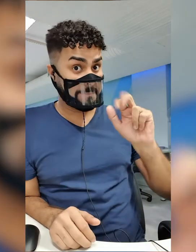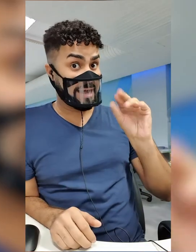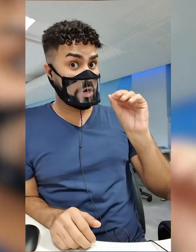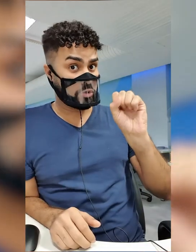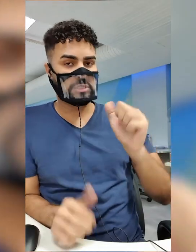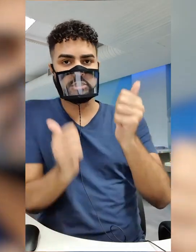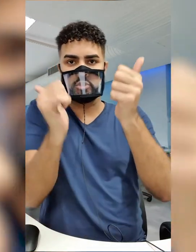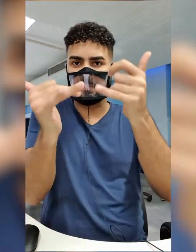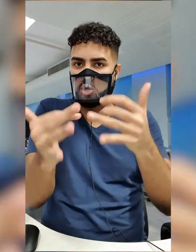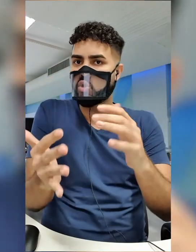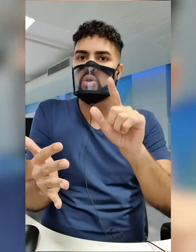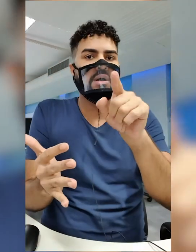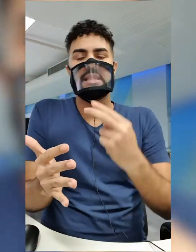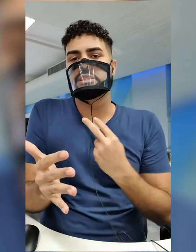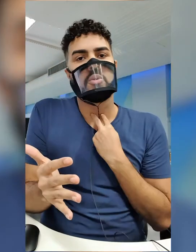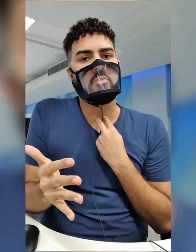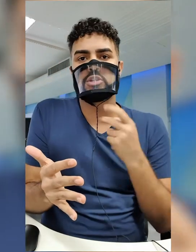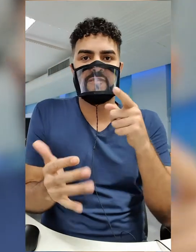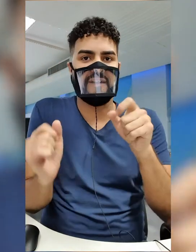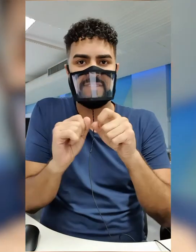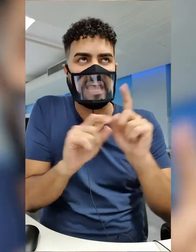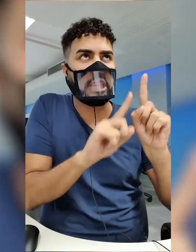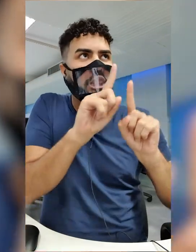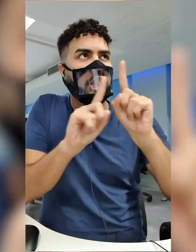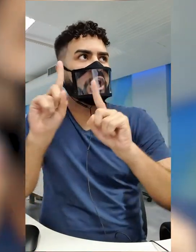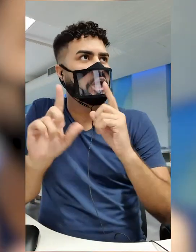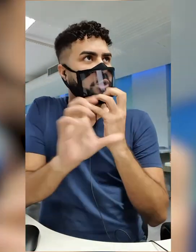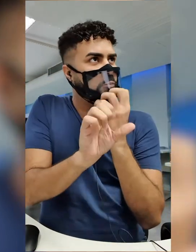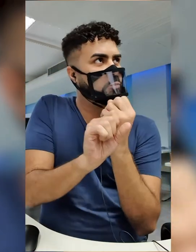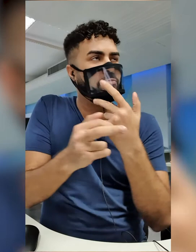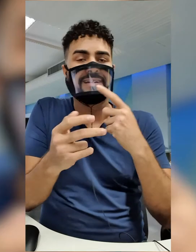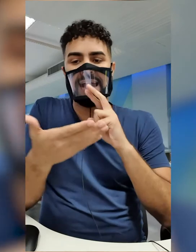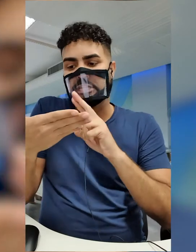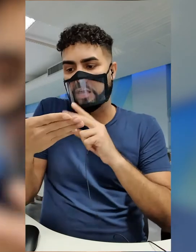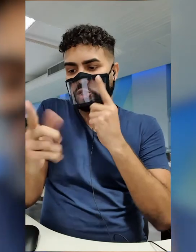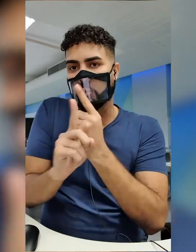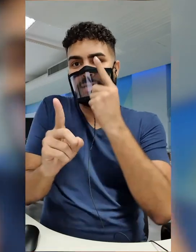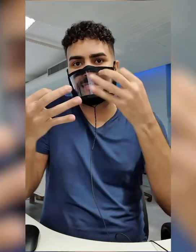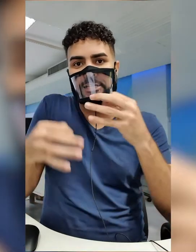que não adianta lançar mão de técnicas estatísticas para tentar adivinhar a resposta certa.